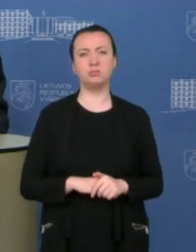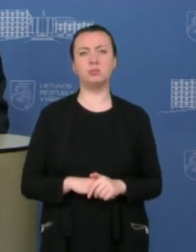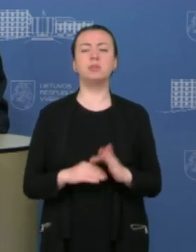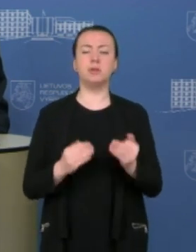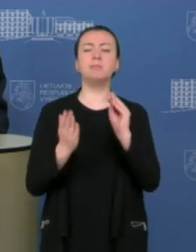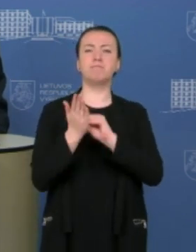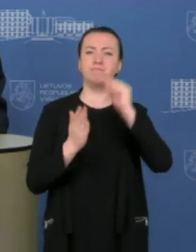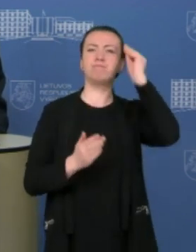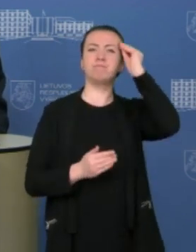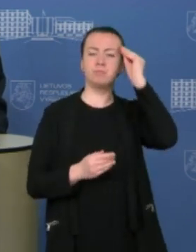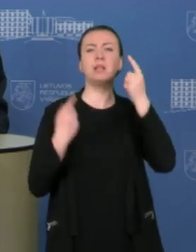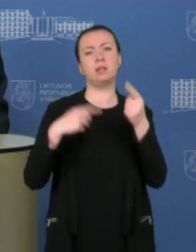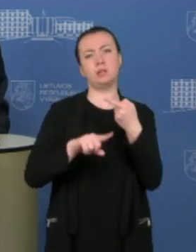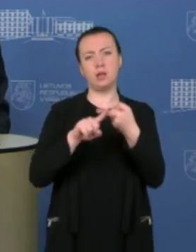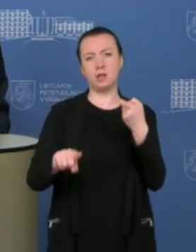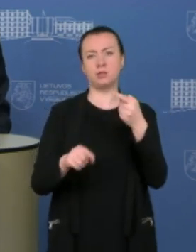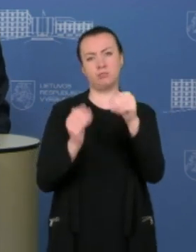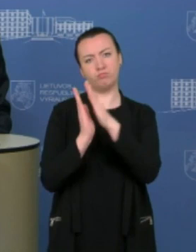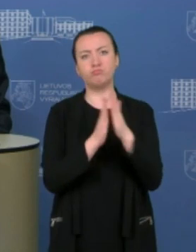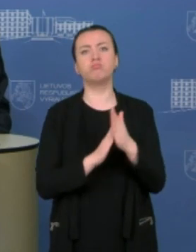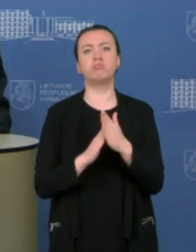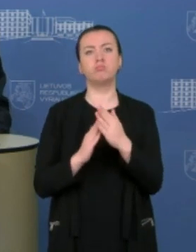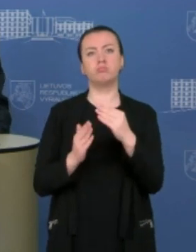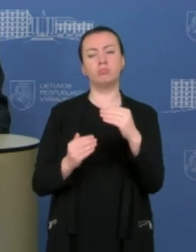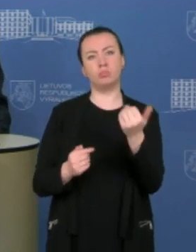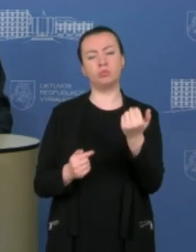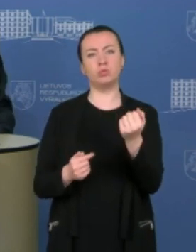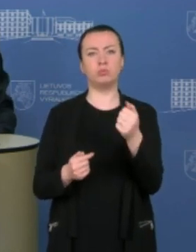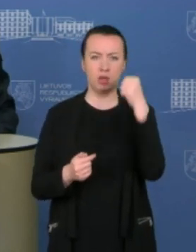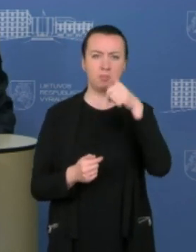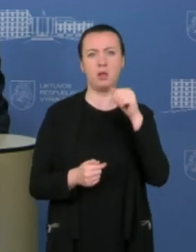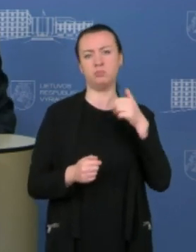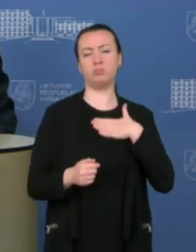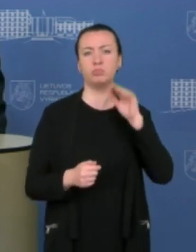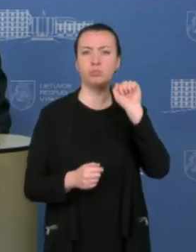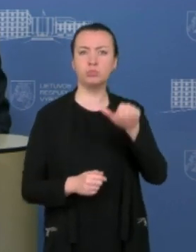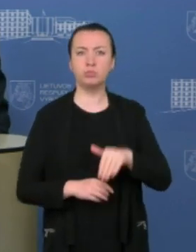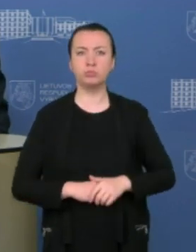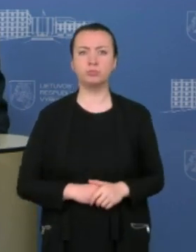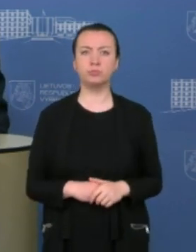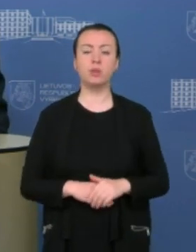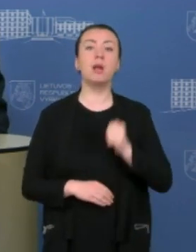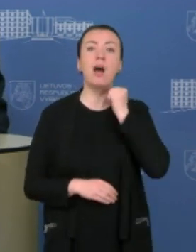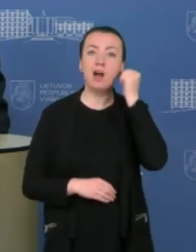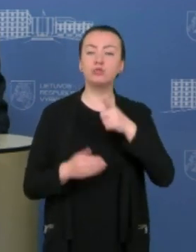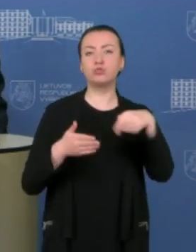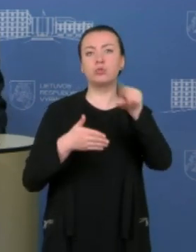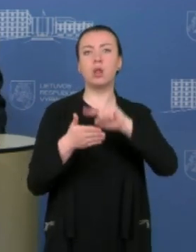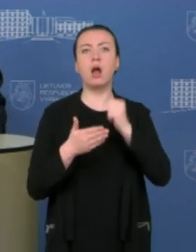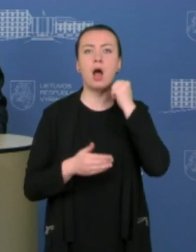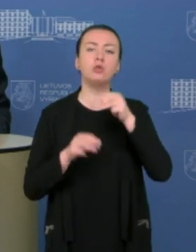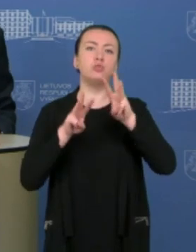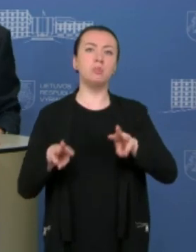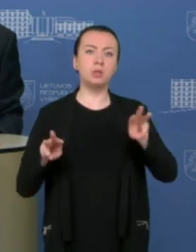pasižymėkime šitą klausimą ir Jums perdosime asmeniškai atsakymą. Kolegos ačiū už klausimus,